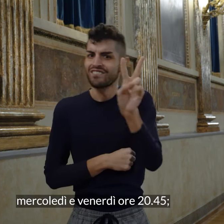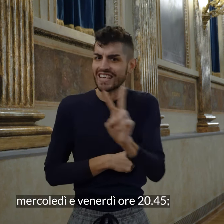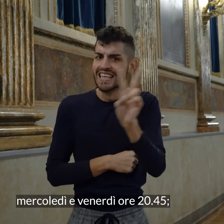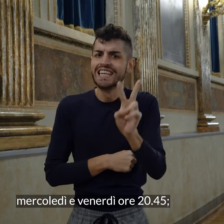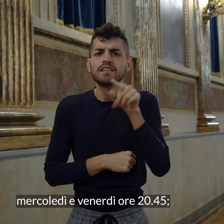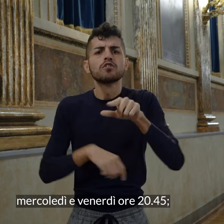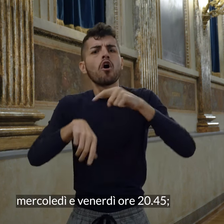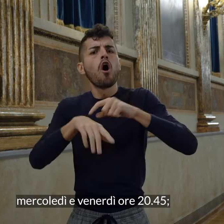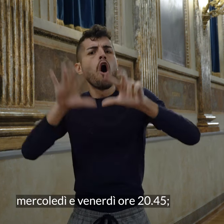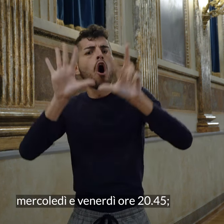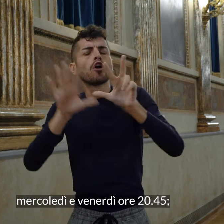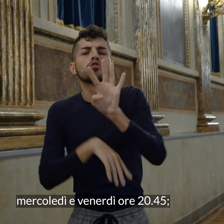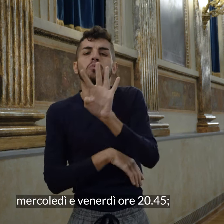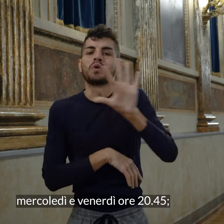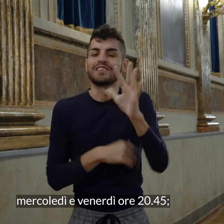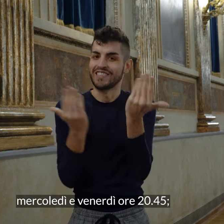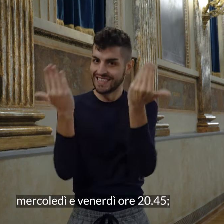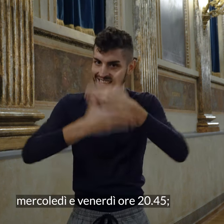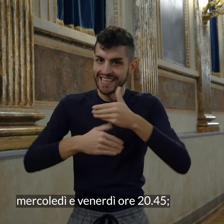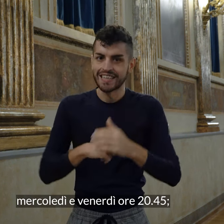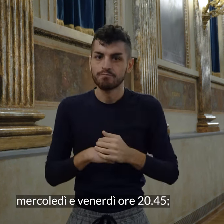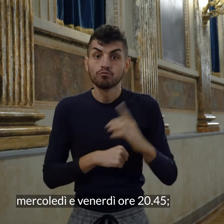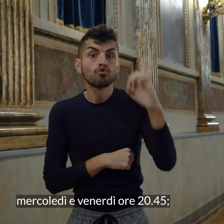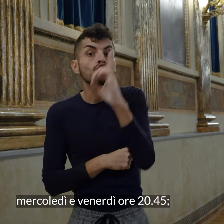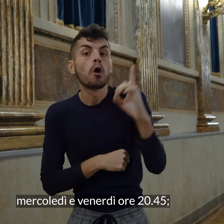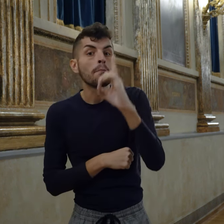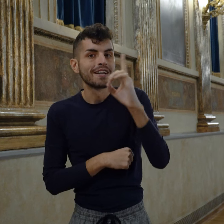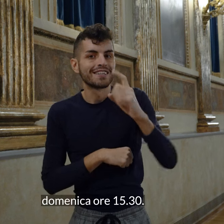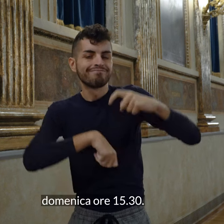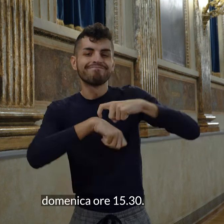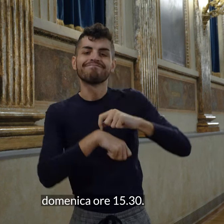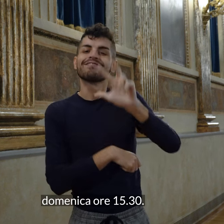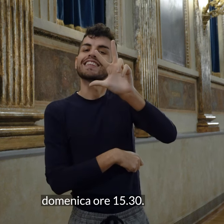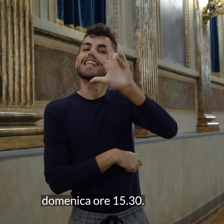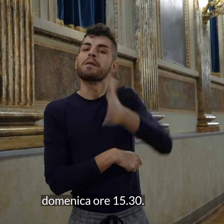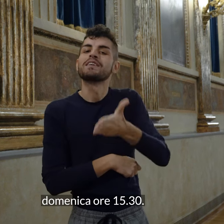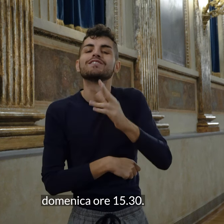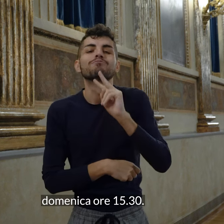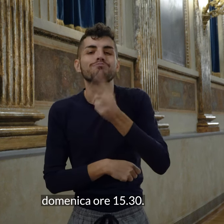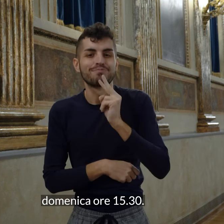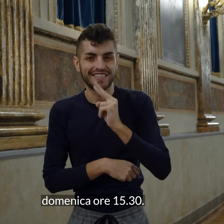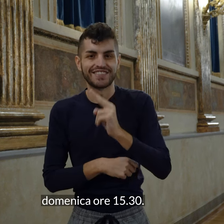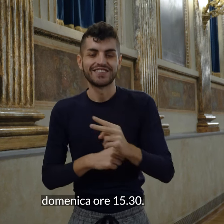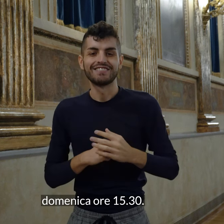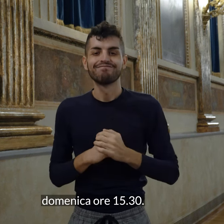venerdì ore 20 e 45 domenica ore 15 e 30